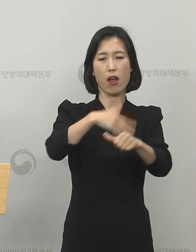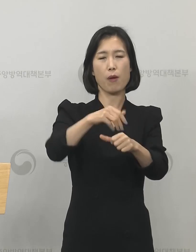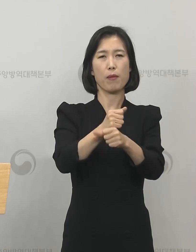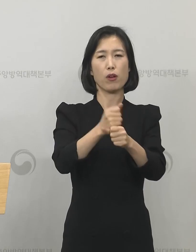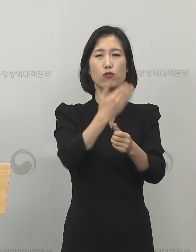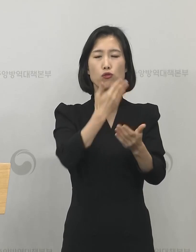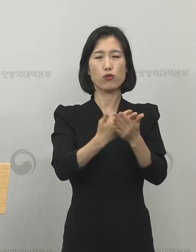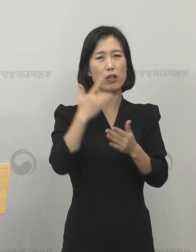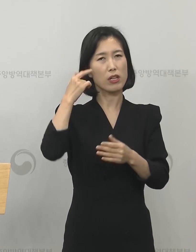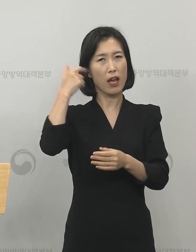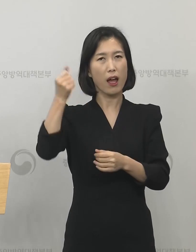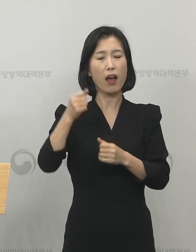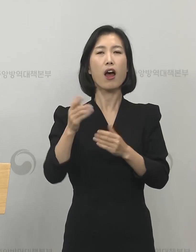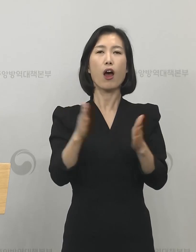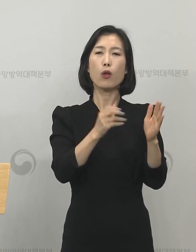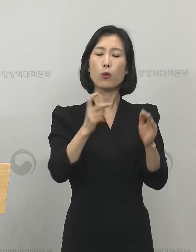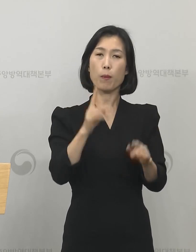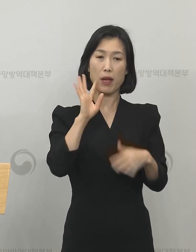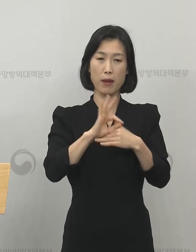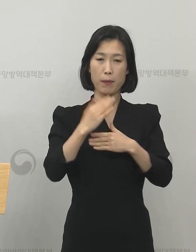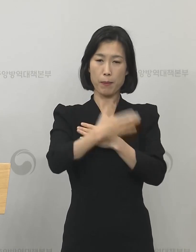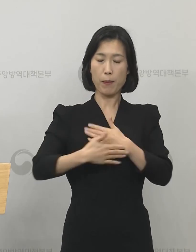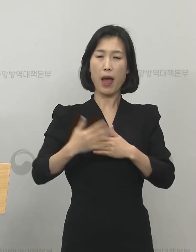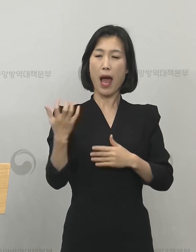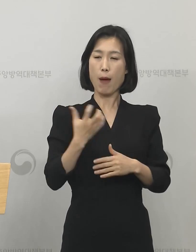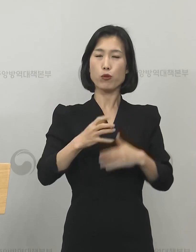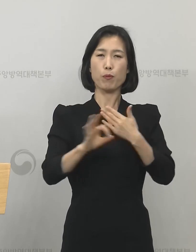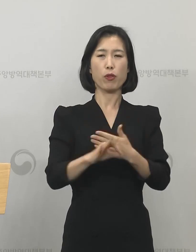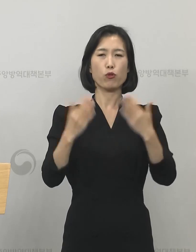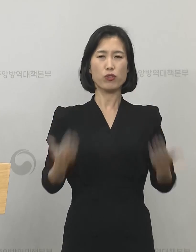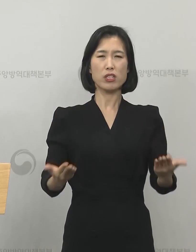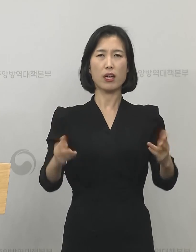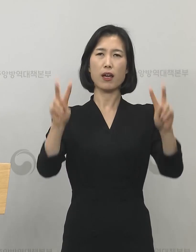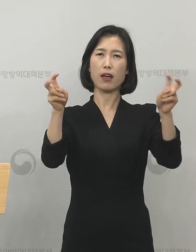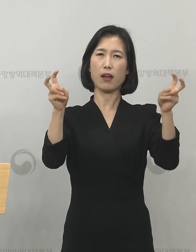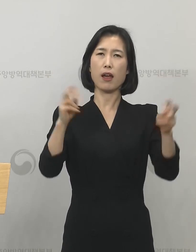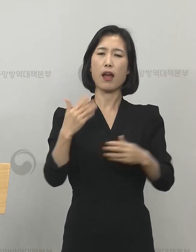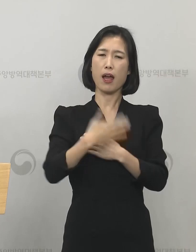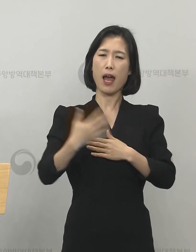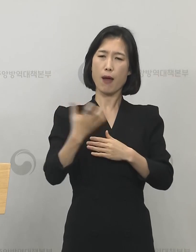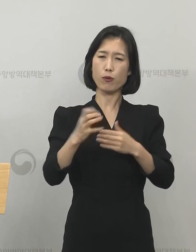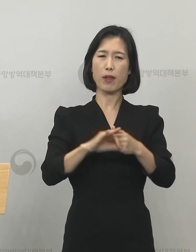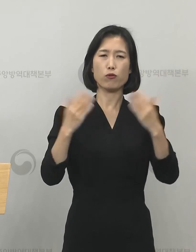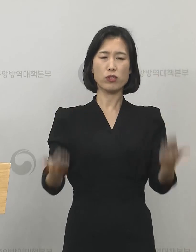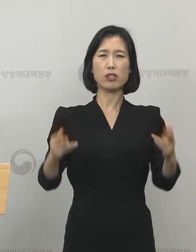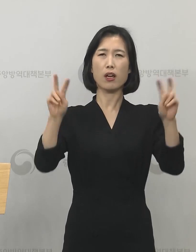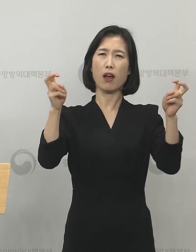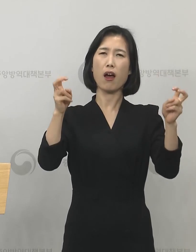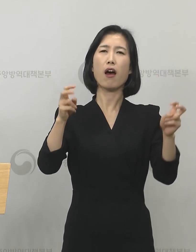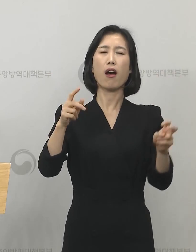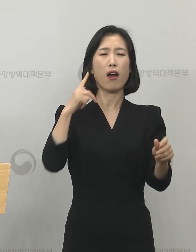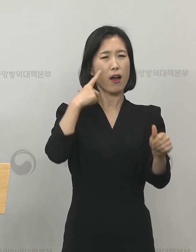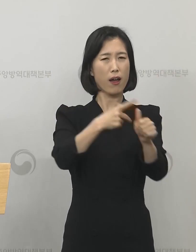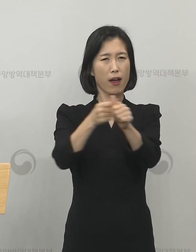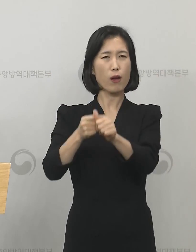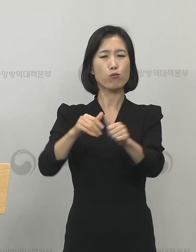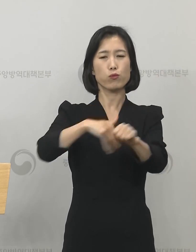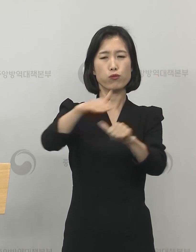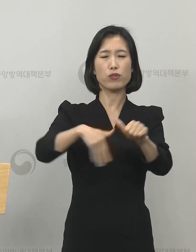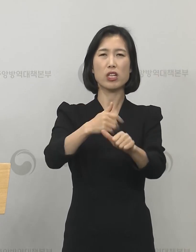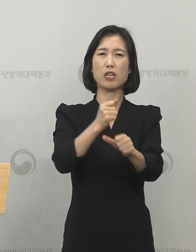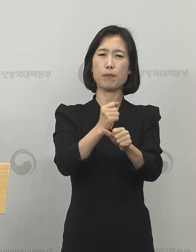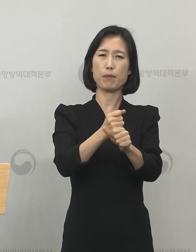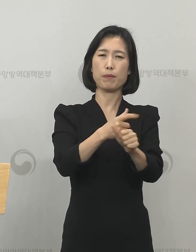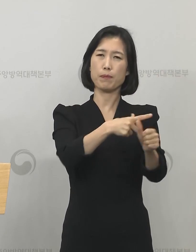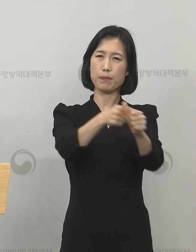또한 아프면 쉰다라는 생활방역 지침이 일상에 자리 잡을 수 있도록 제도적인 지원 마련이